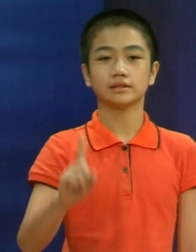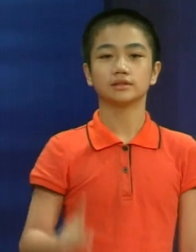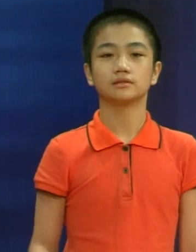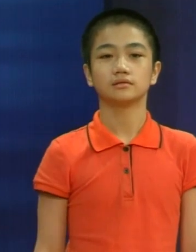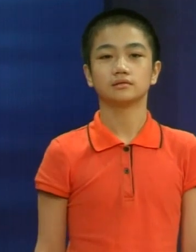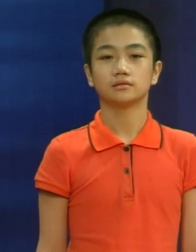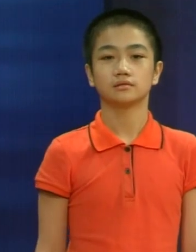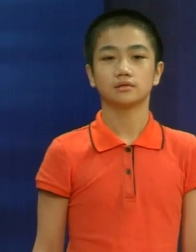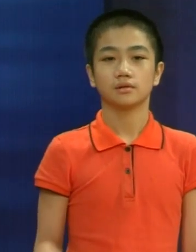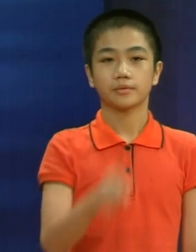Còn bạn thích uống gì